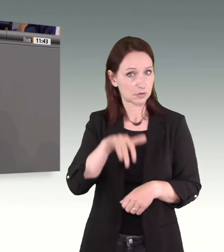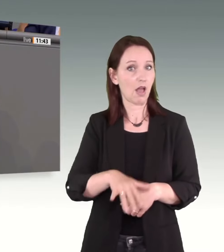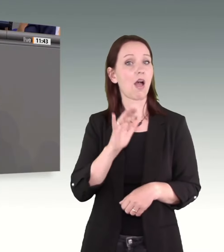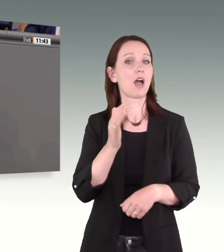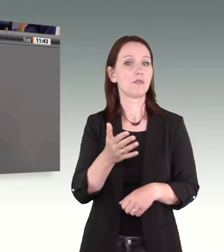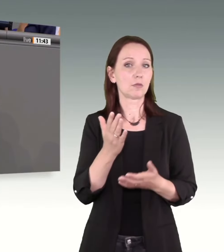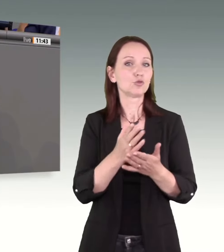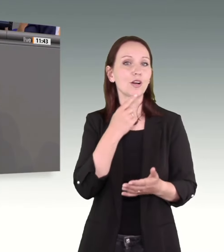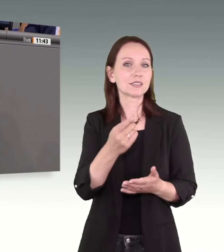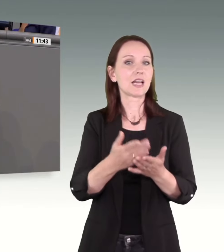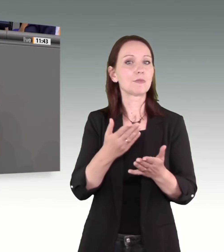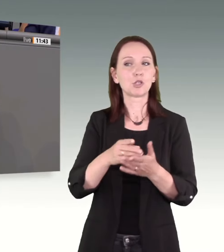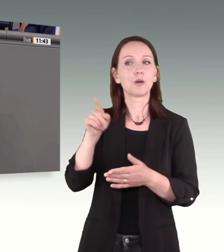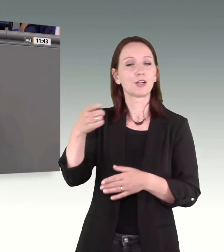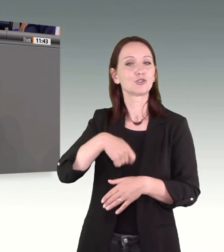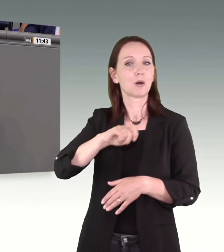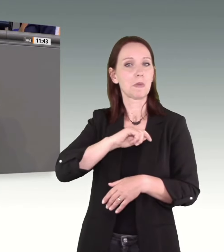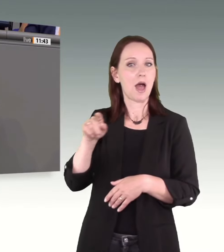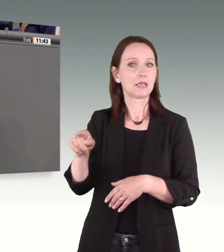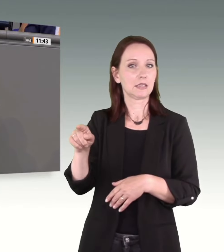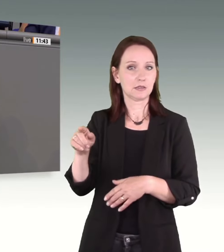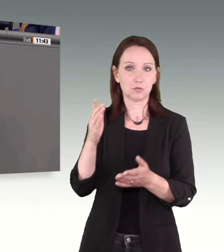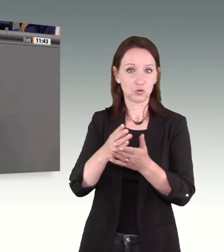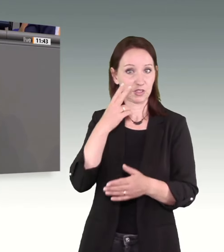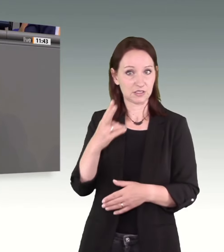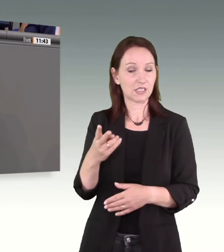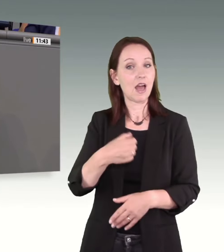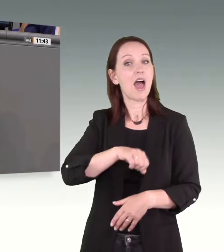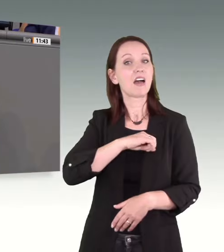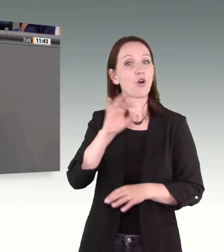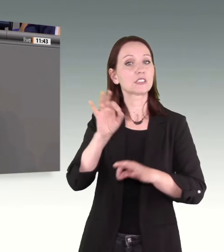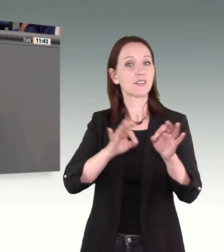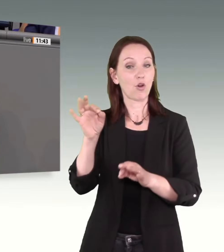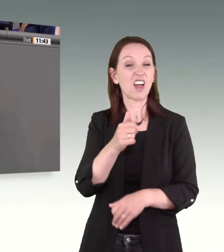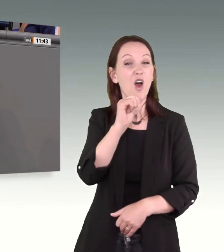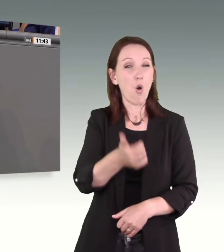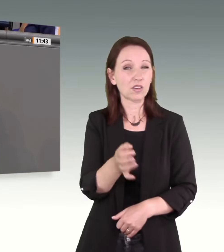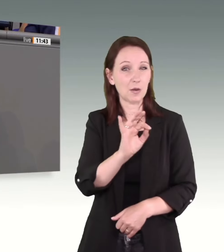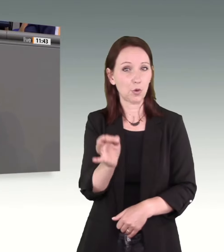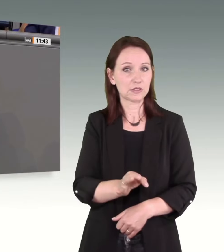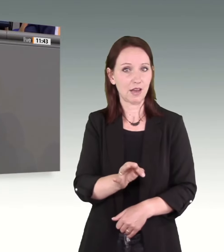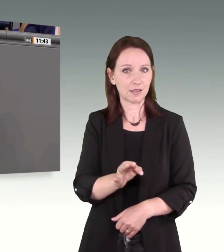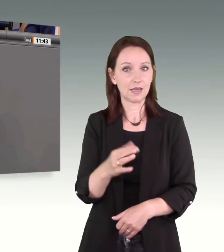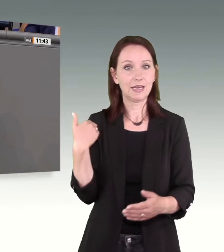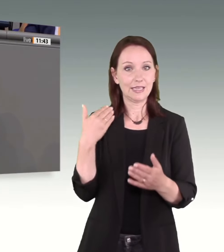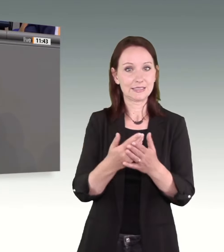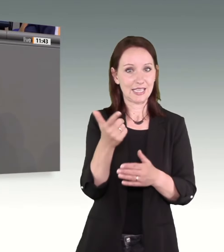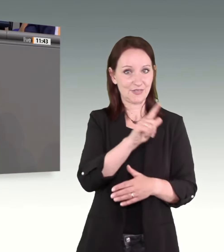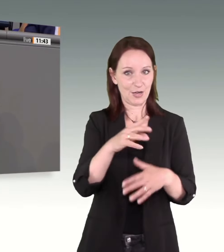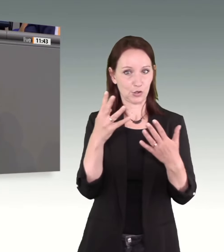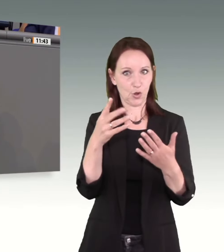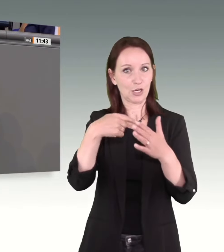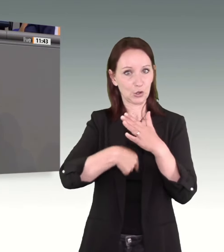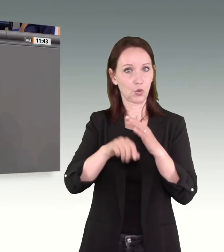beispielsweise in Spanien. Dort glänzt man mit einer hundertprozentigen Erfolgsquote seit der Einführung im Jahr 2009 ist im